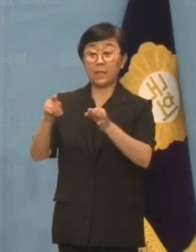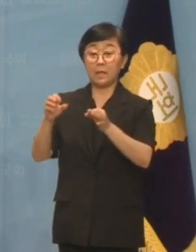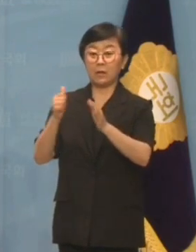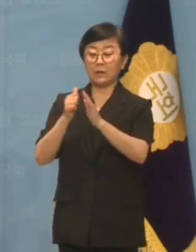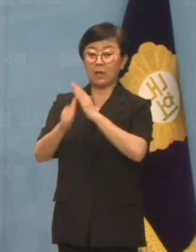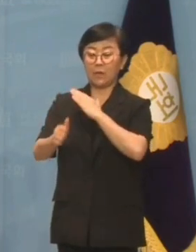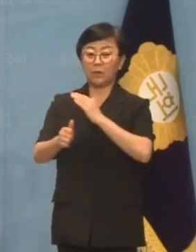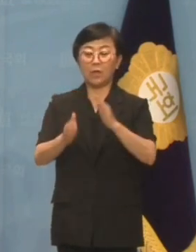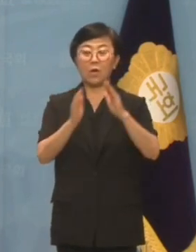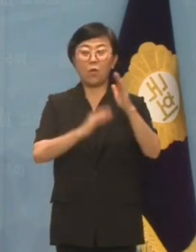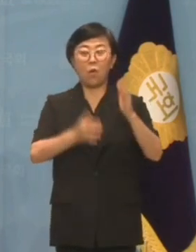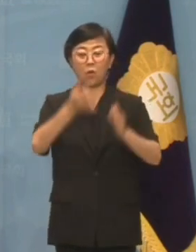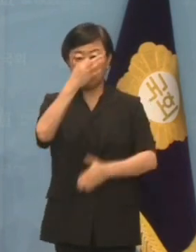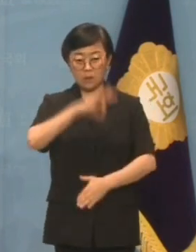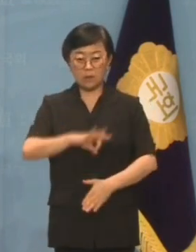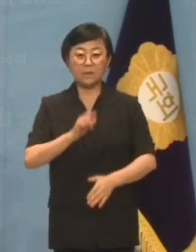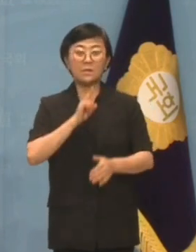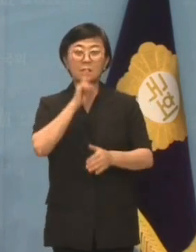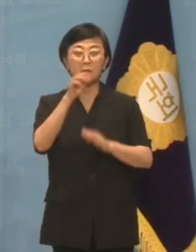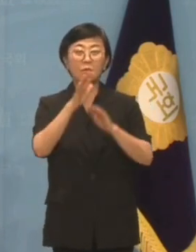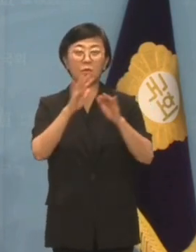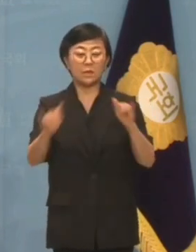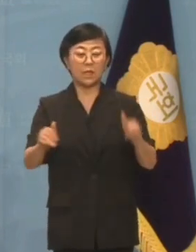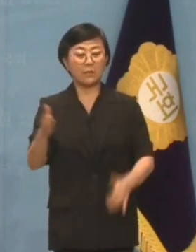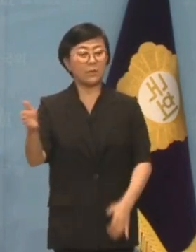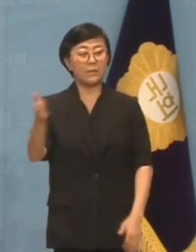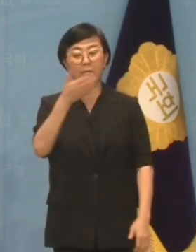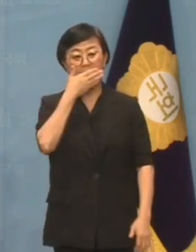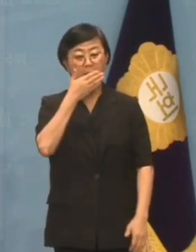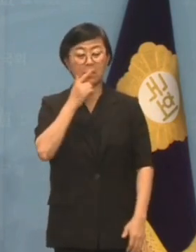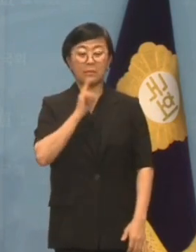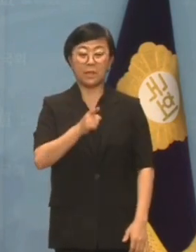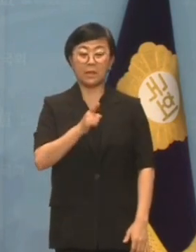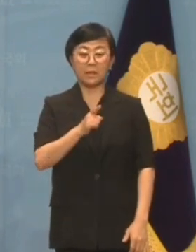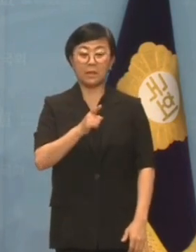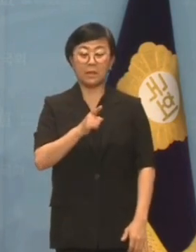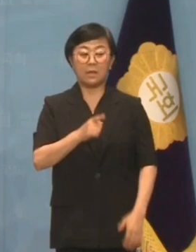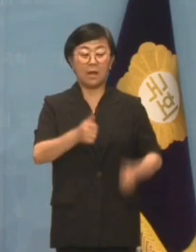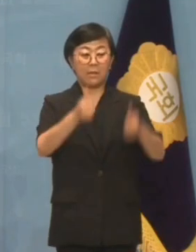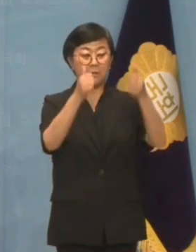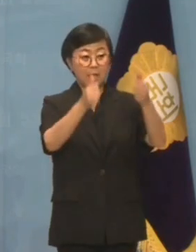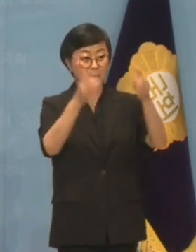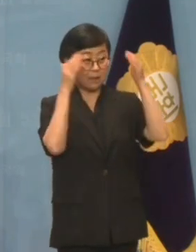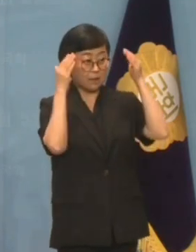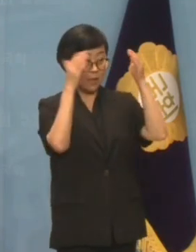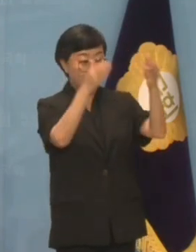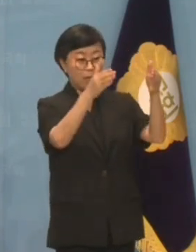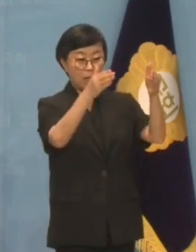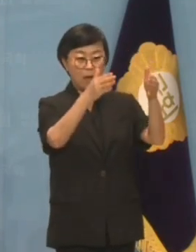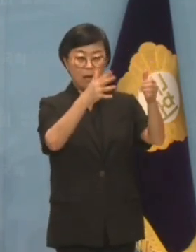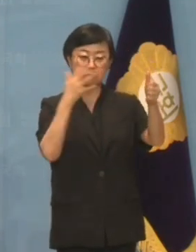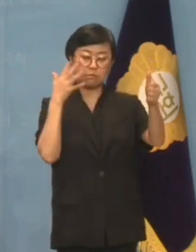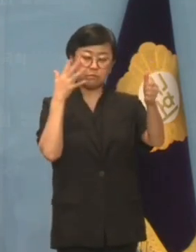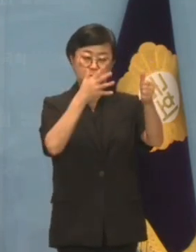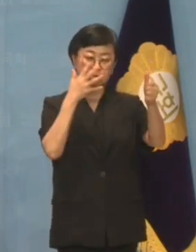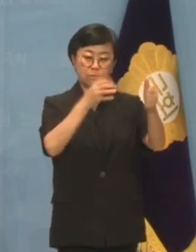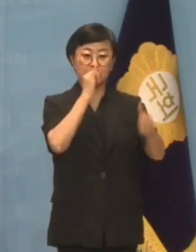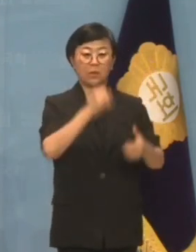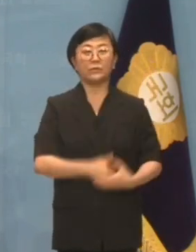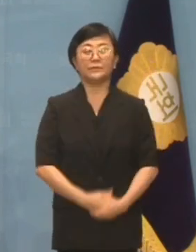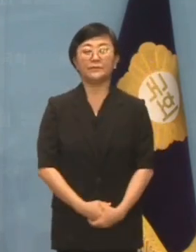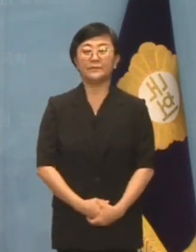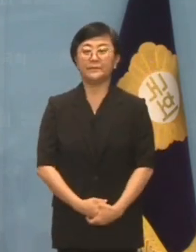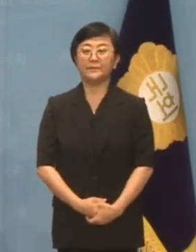공익신고자의 입을 틀어막는 황당한 판결이라며 판사를 향한 인신공격까지